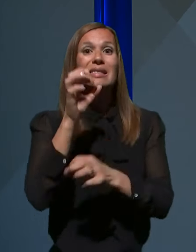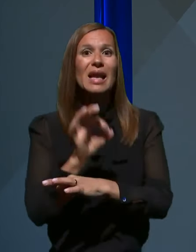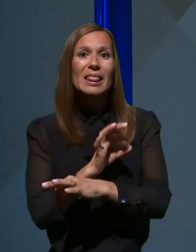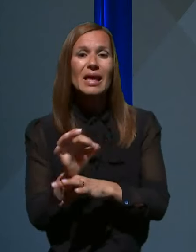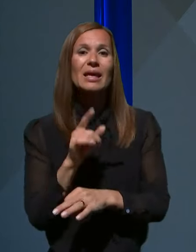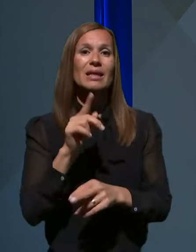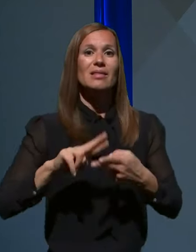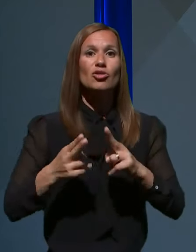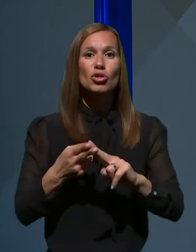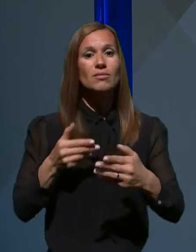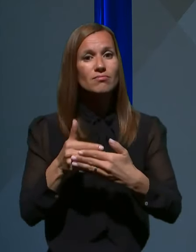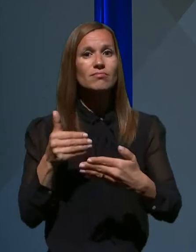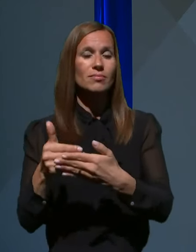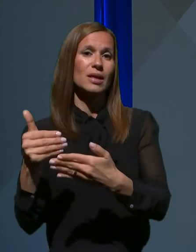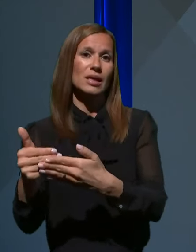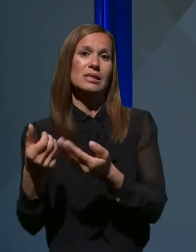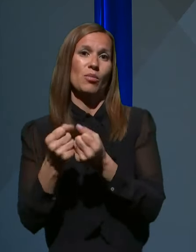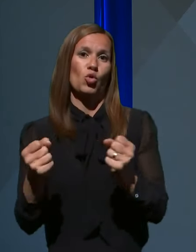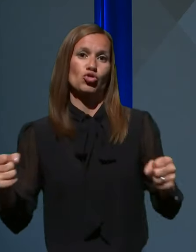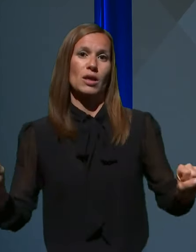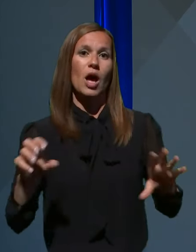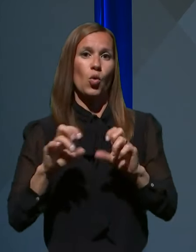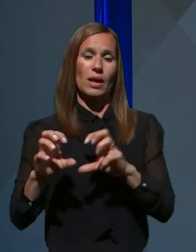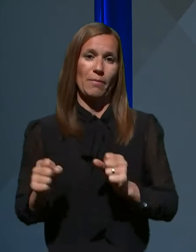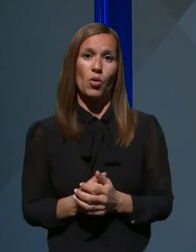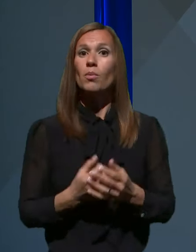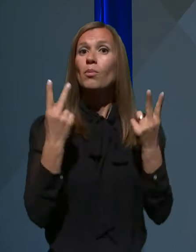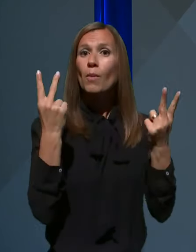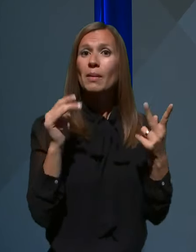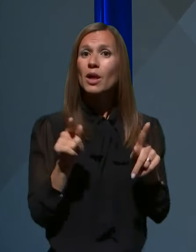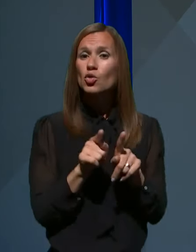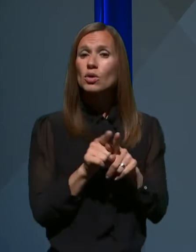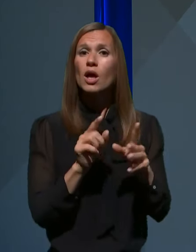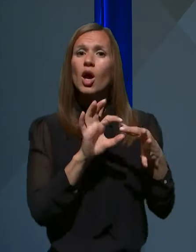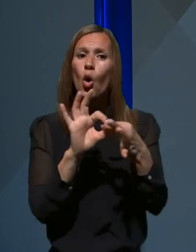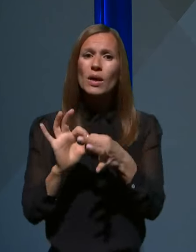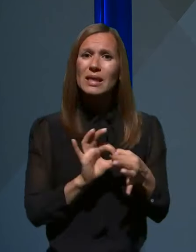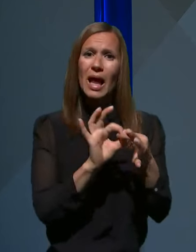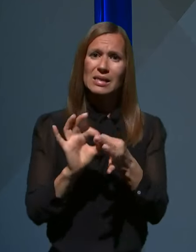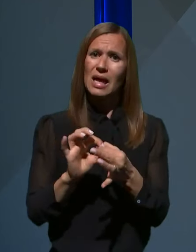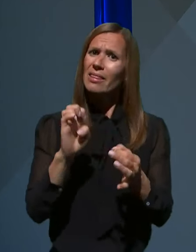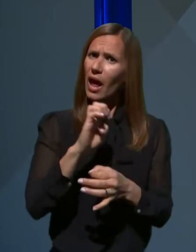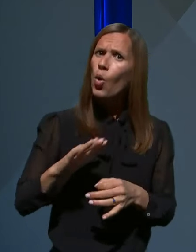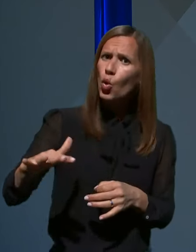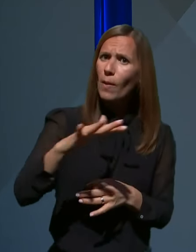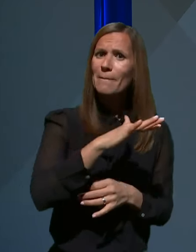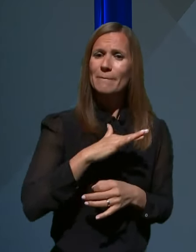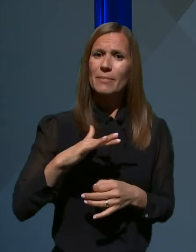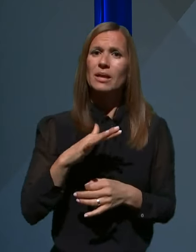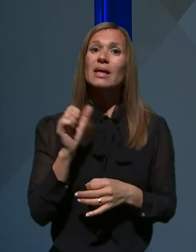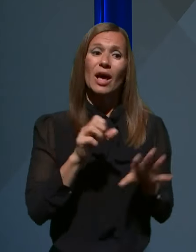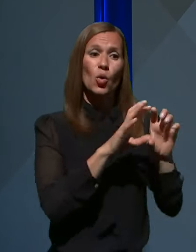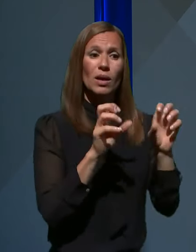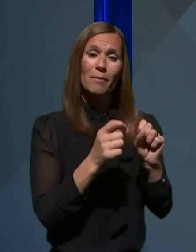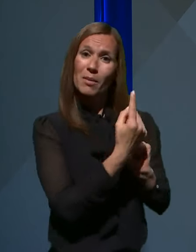ukrepov. Razumljivo je, da je ob tem pomembna tudi koordinacija. Na evropski ravni se imajo ukrepi posamezne